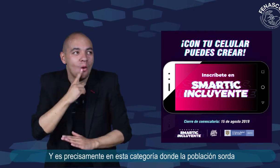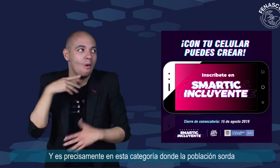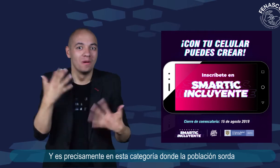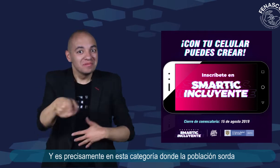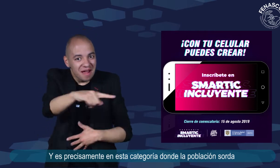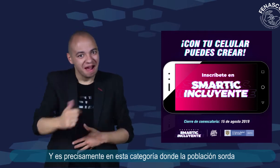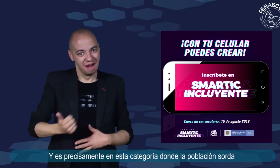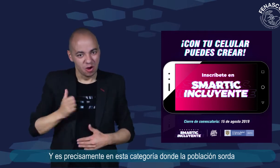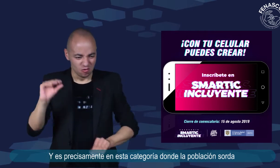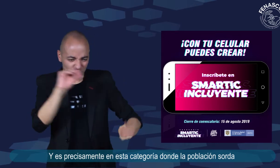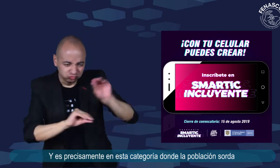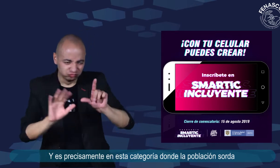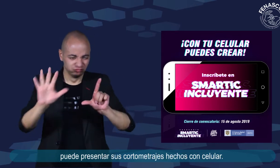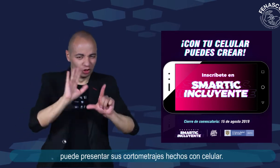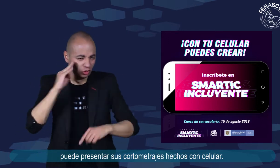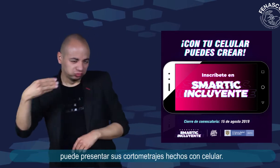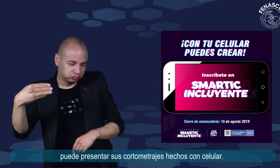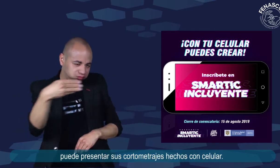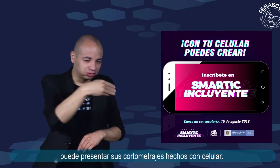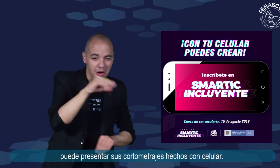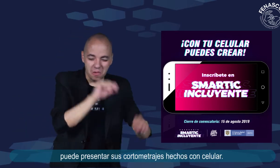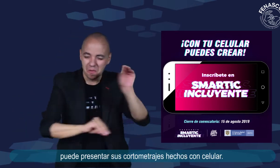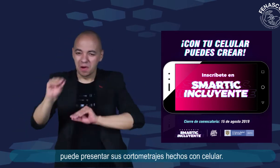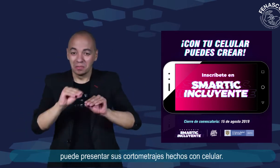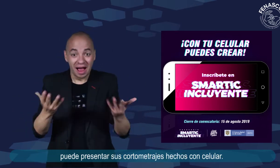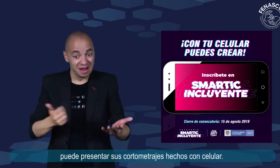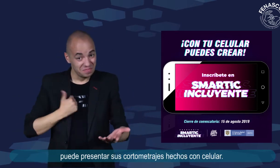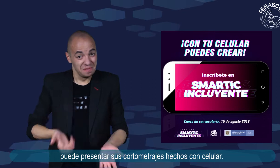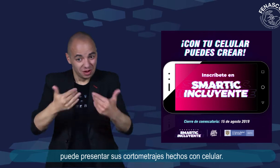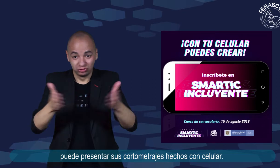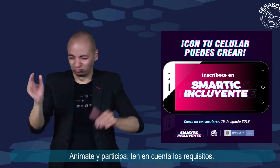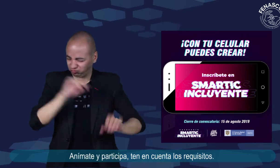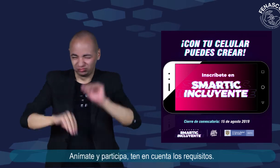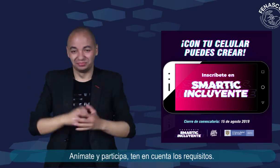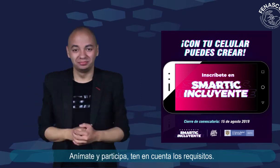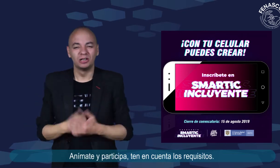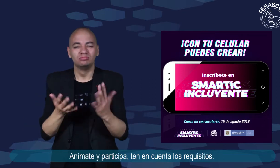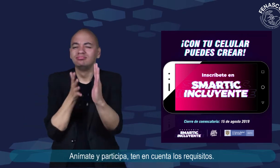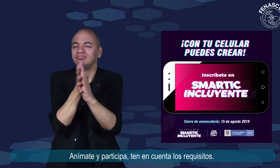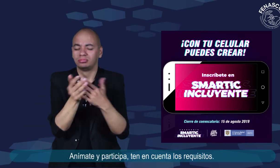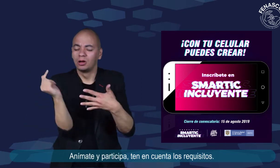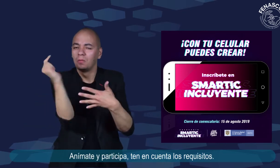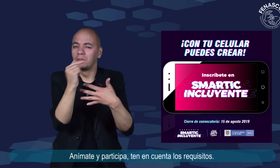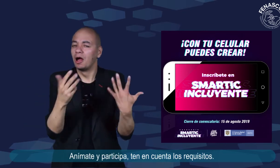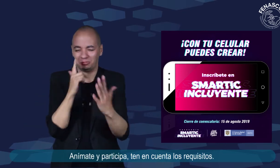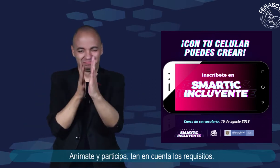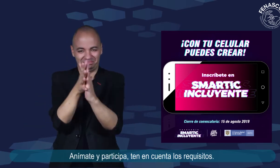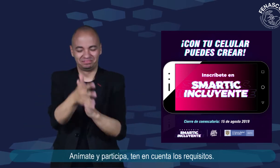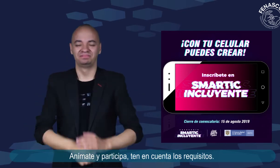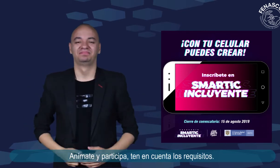categoría donde la población sorda puede presentar sus cortometrajes hechos con celular. Anímate y participa. Ten en cuenta los